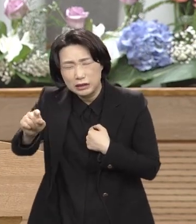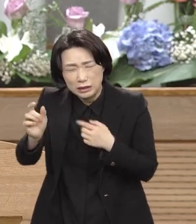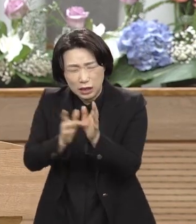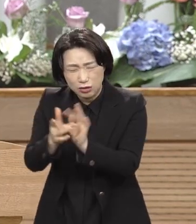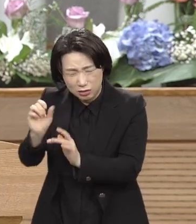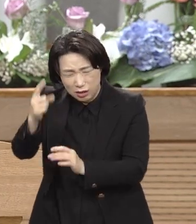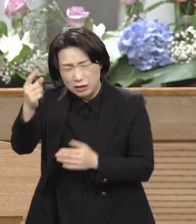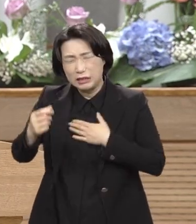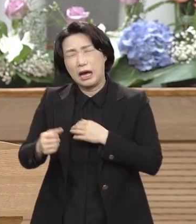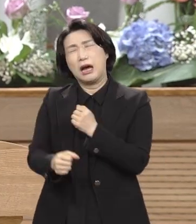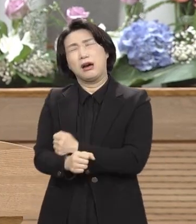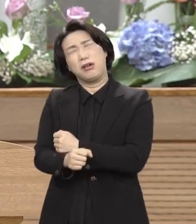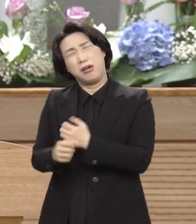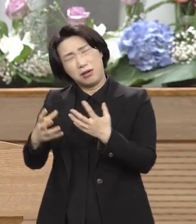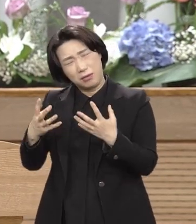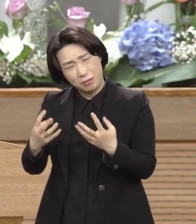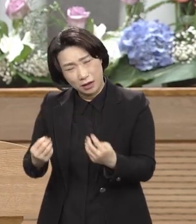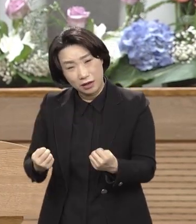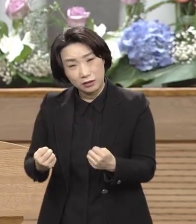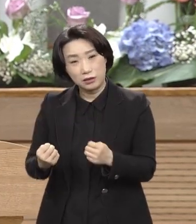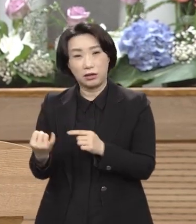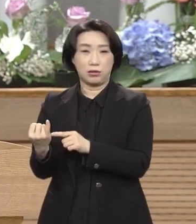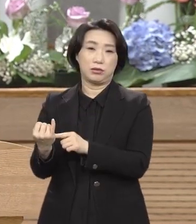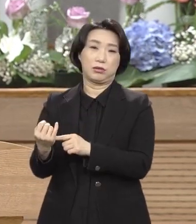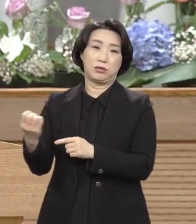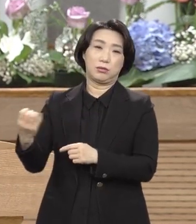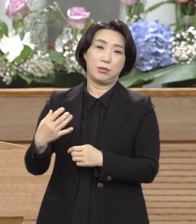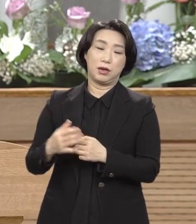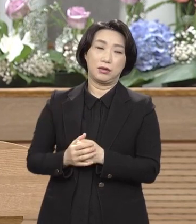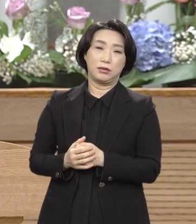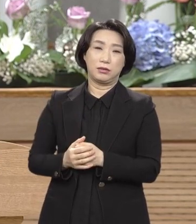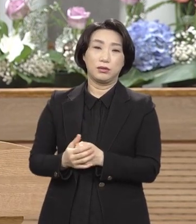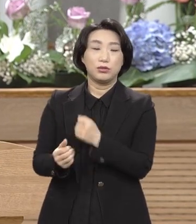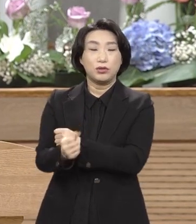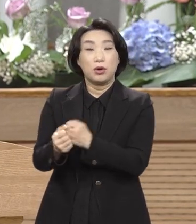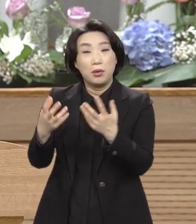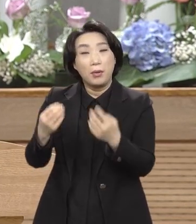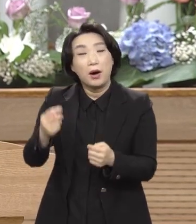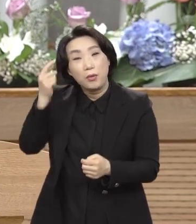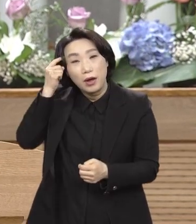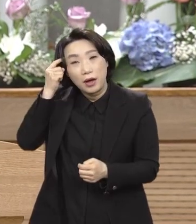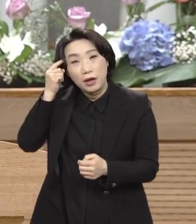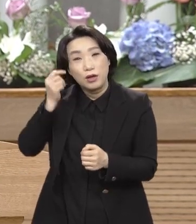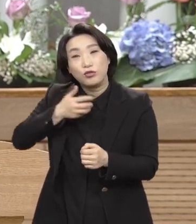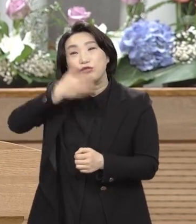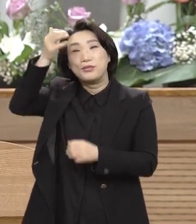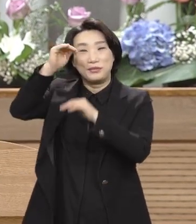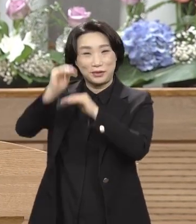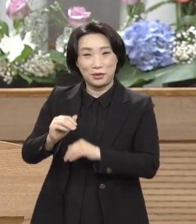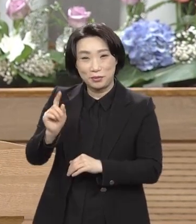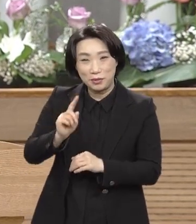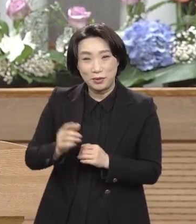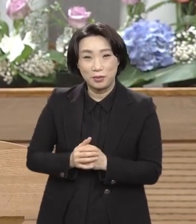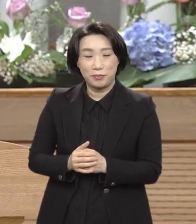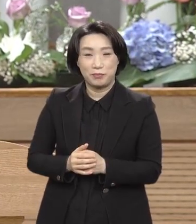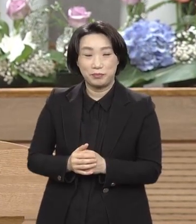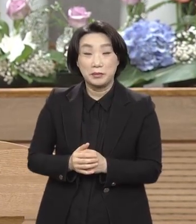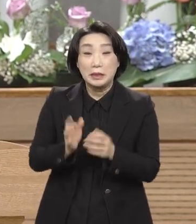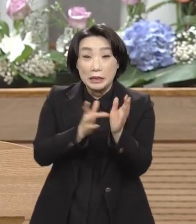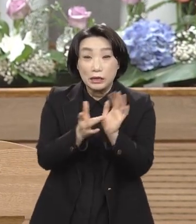해를 많이 썼습니다 왜 해를 많이 썼느냐 그게 무슨 꿈이겠어요 예수를 죽이라고